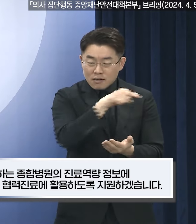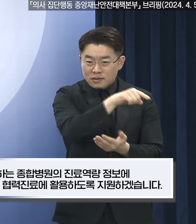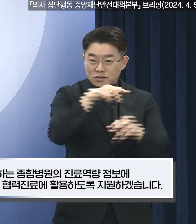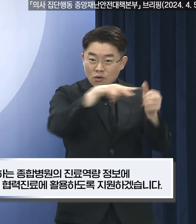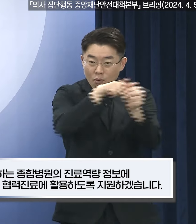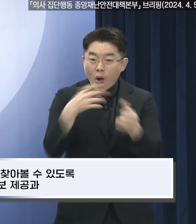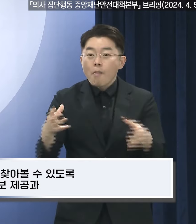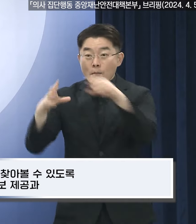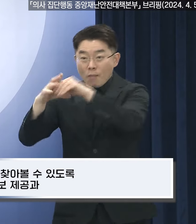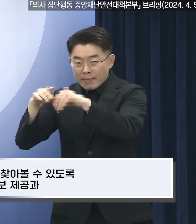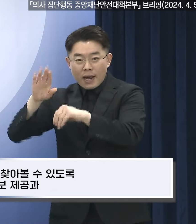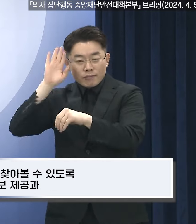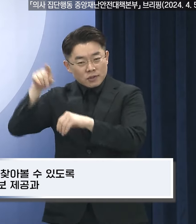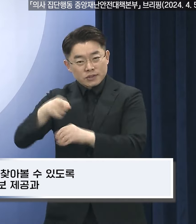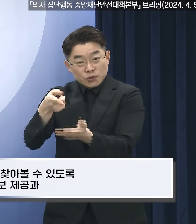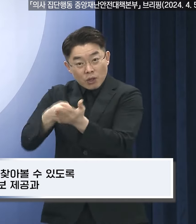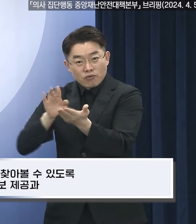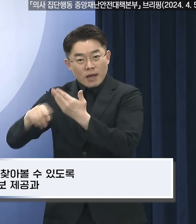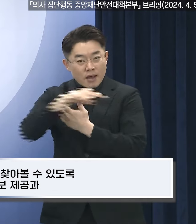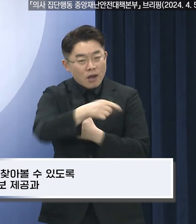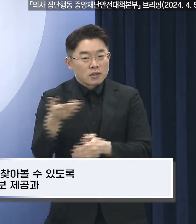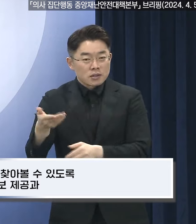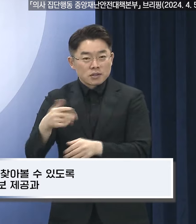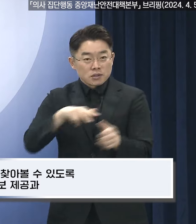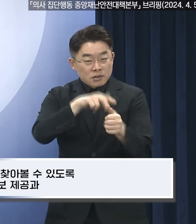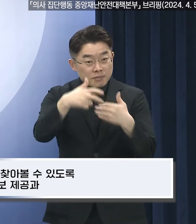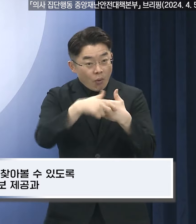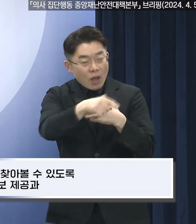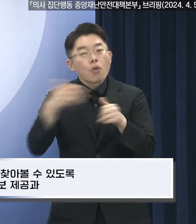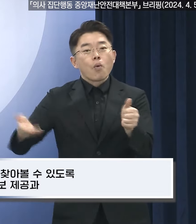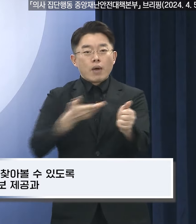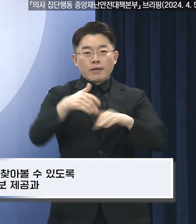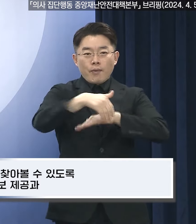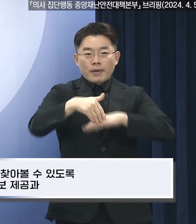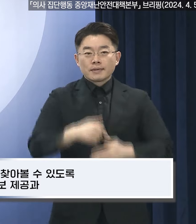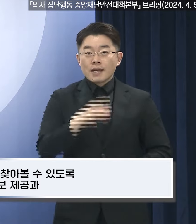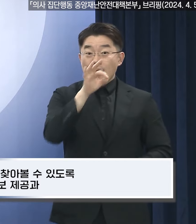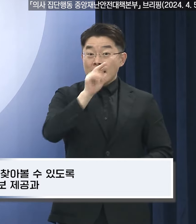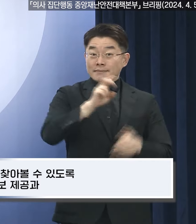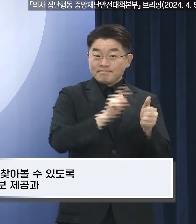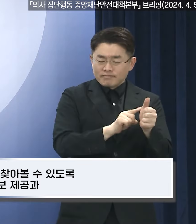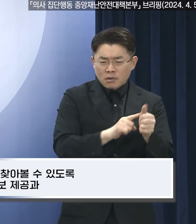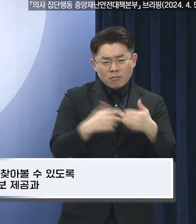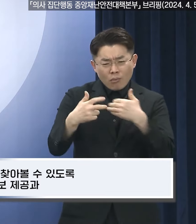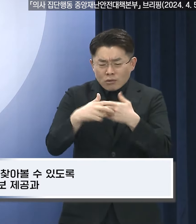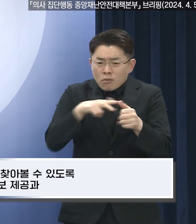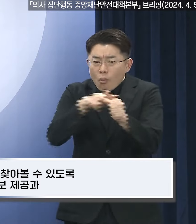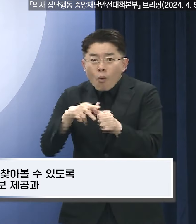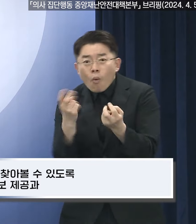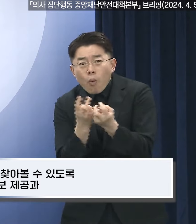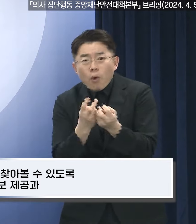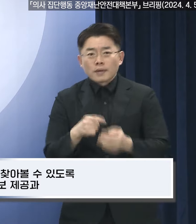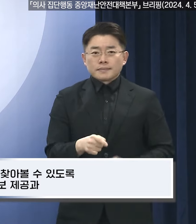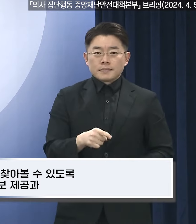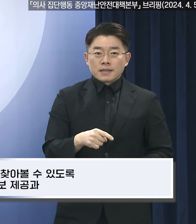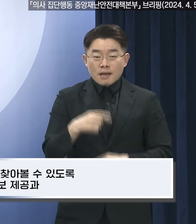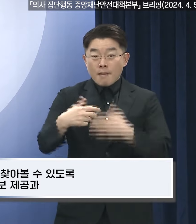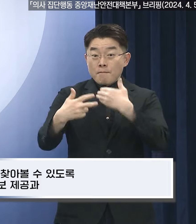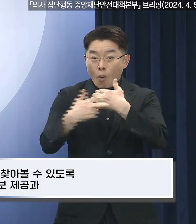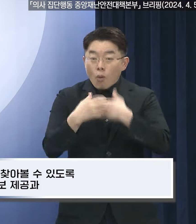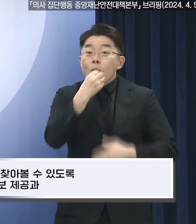또한 암 환자분들이 필요한 정보를 손쉽게 찾아볼 수 있도록 응급의료 포털 등을 활용한